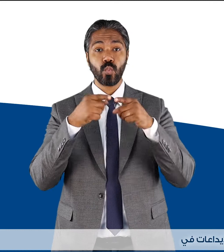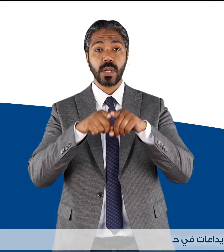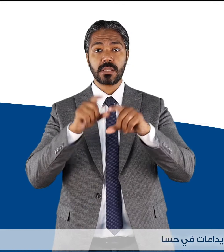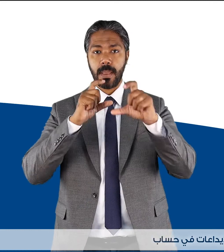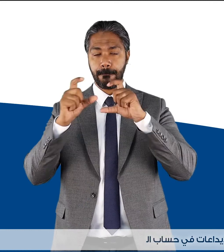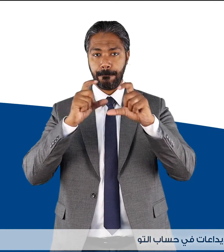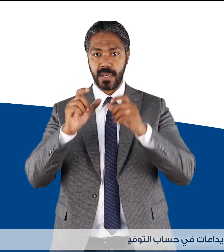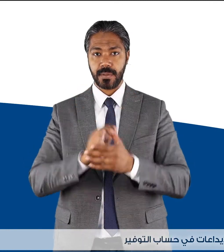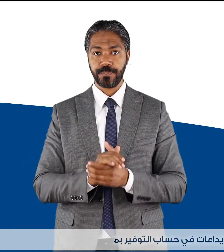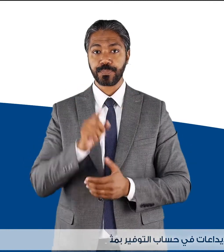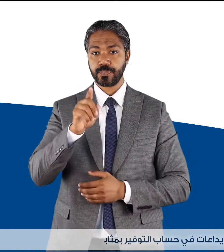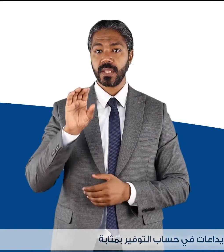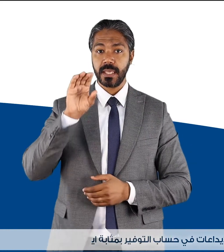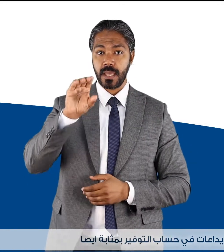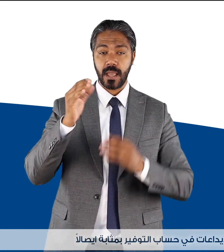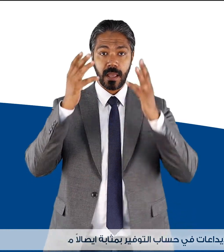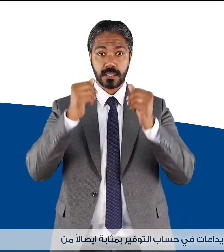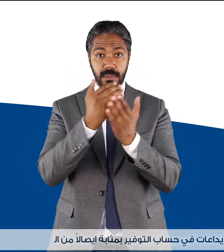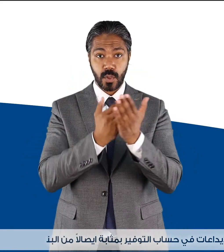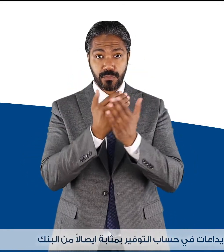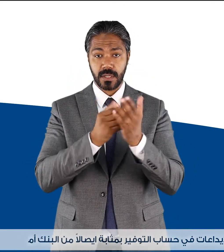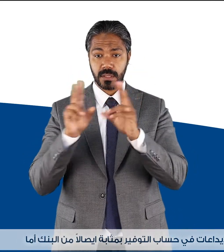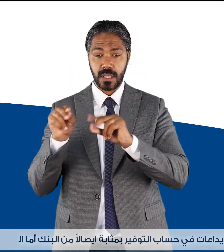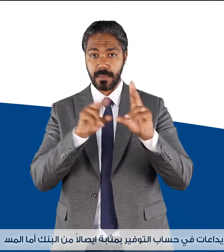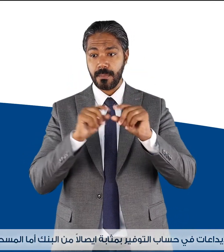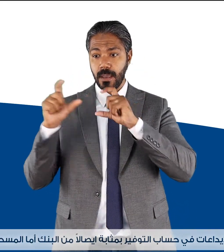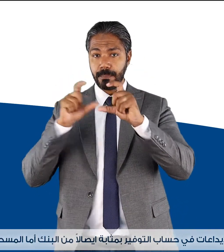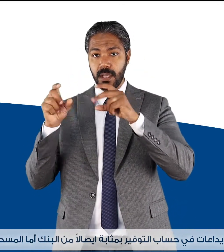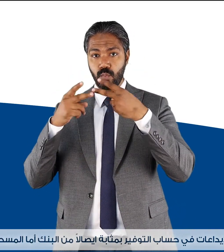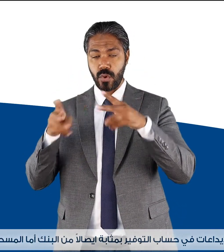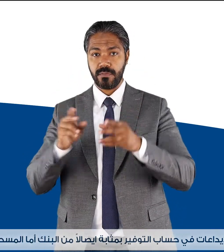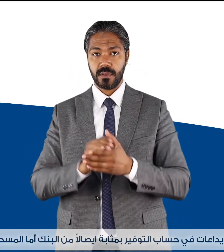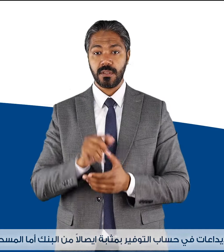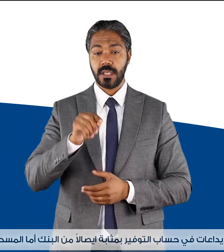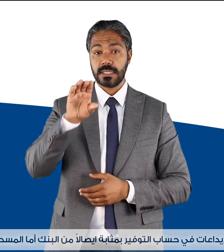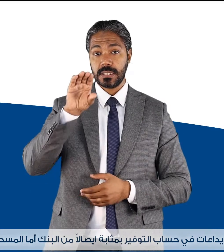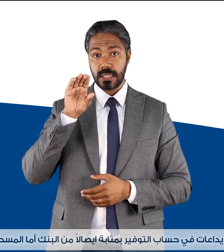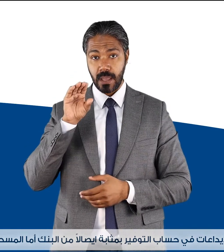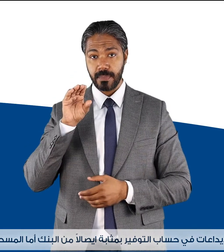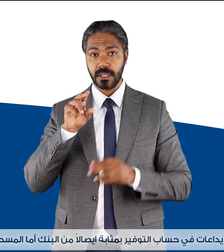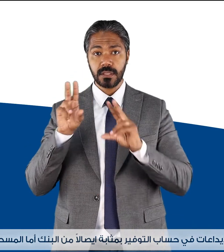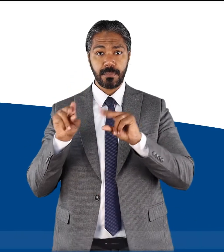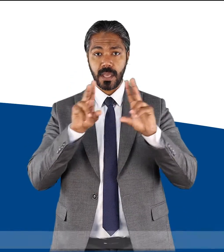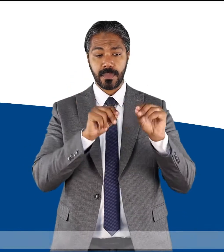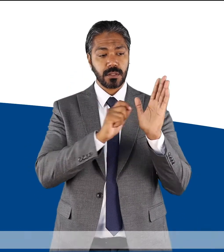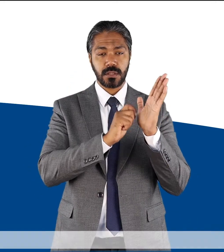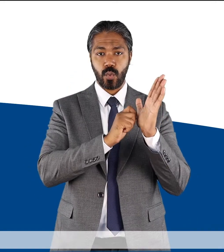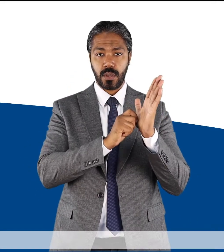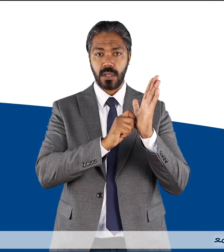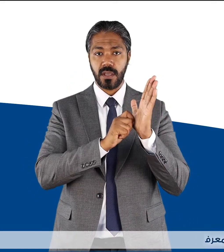الإيداعات في حساب التوفير بمثابة إيصال من البنك أما المسحوبات فتتم بموجب التوقيع بمعرفة